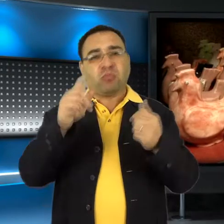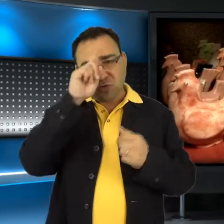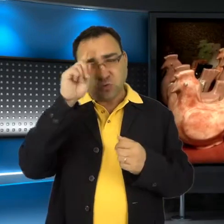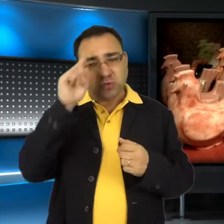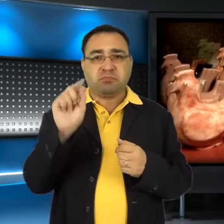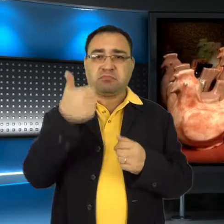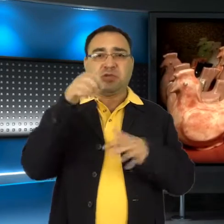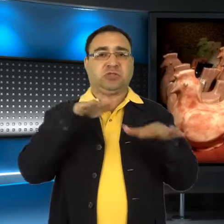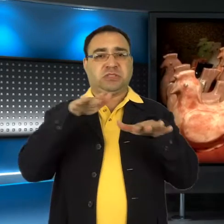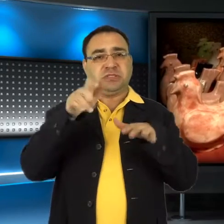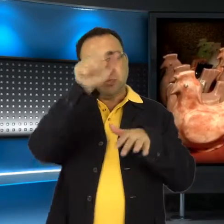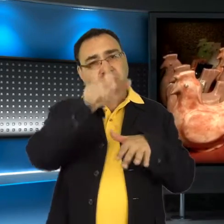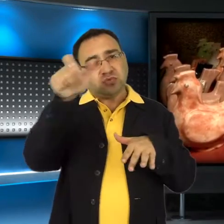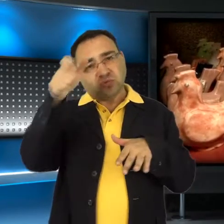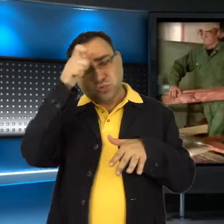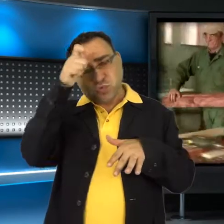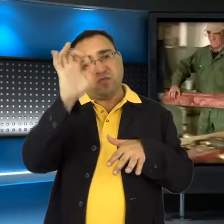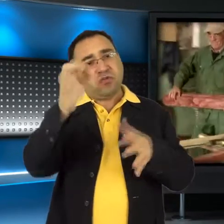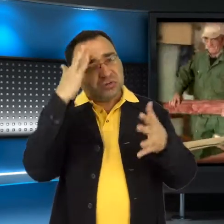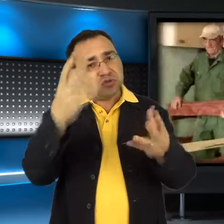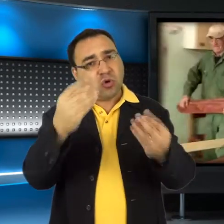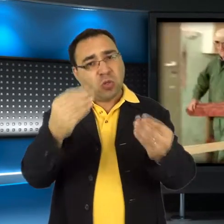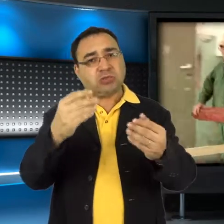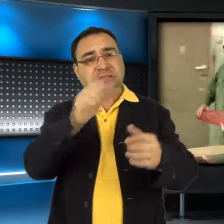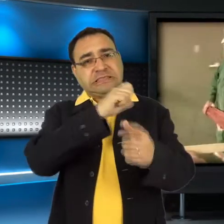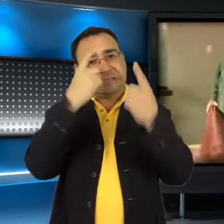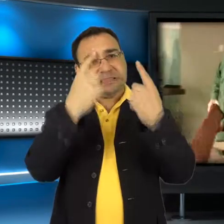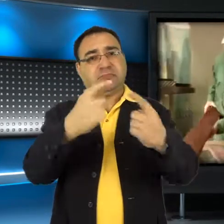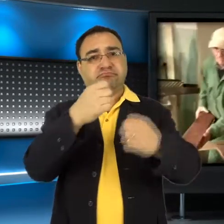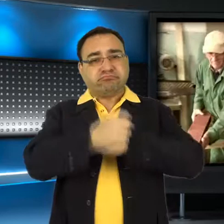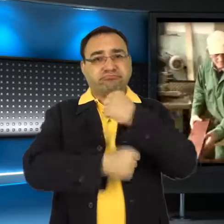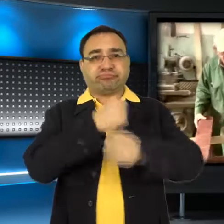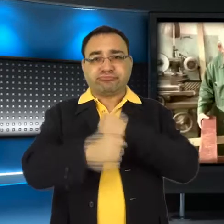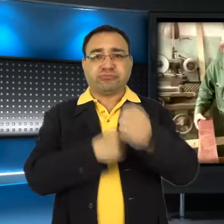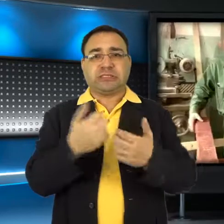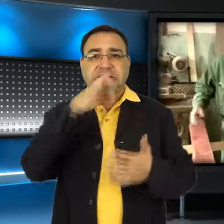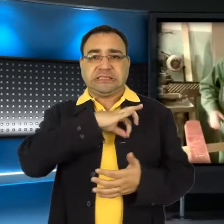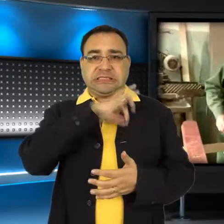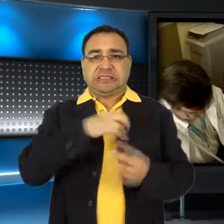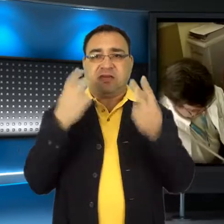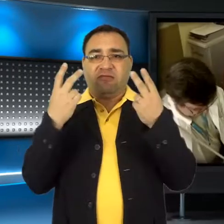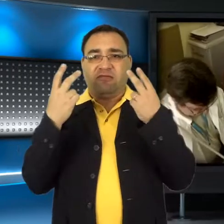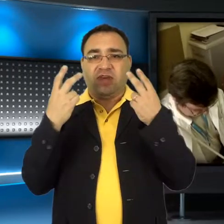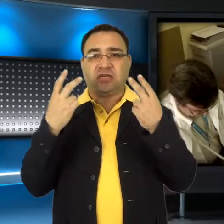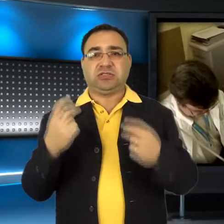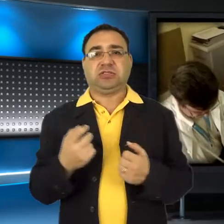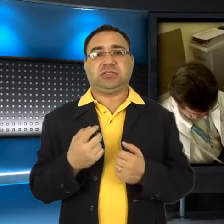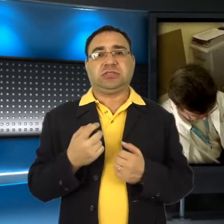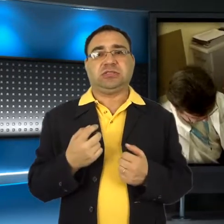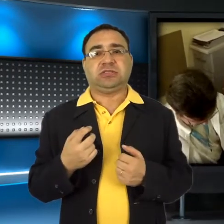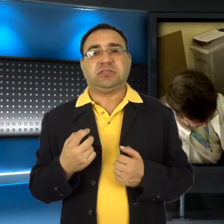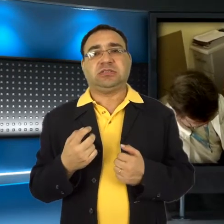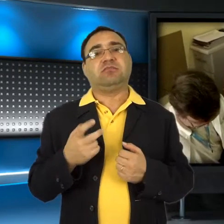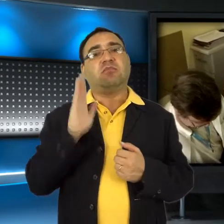Ekonomia społeczna na pierwszym miejscu stawia na ludzi, ich umiejętności i samodzielność. Osiągane zyski są ważne, ale